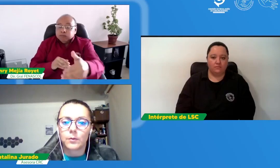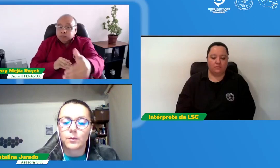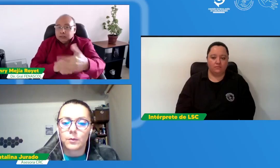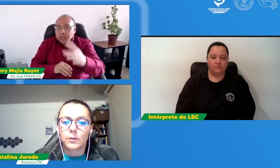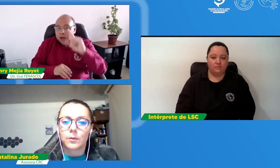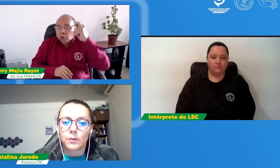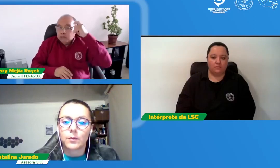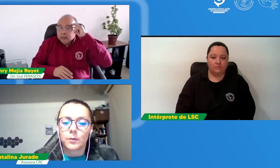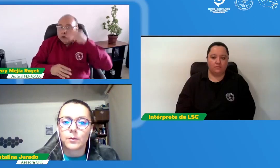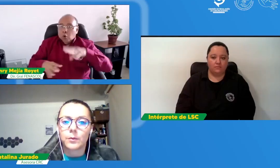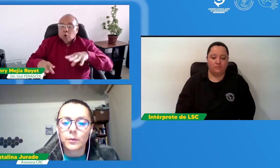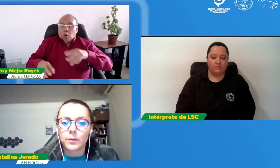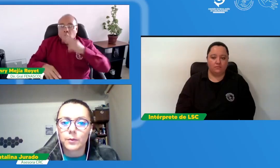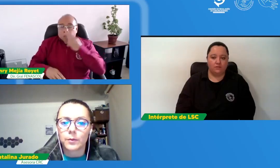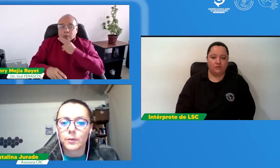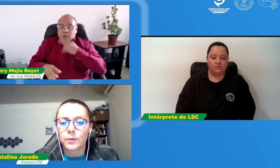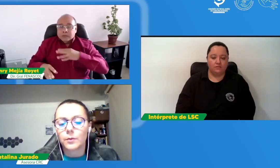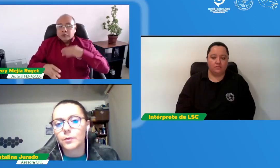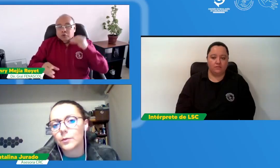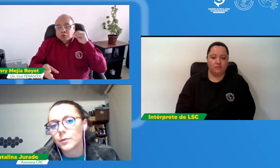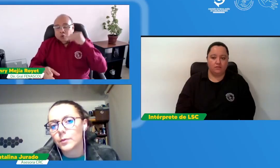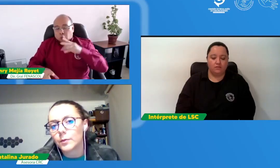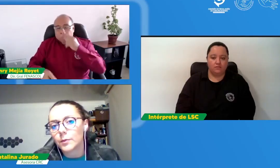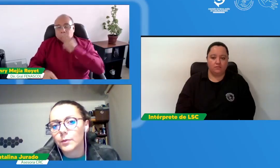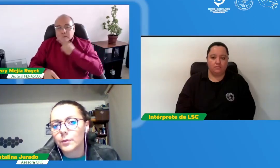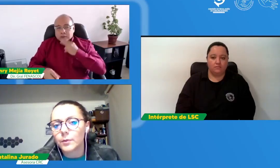este plan nacional de accesibilidad y pues